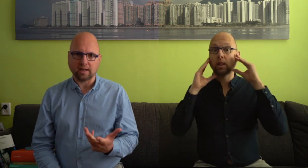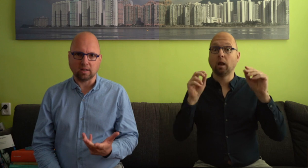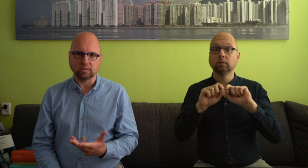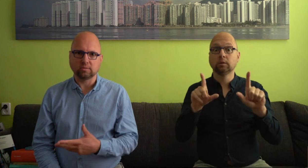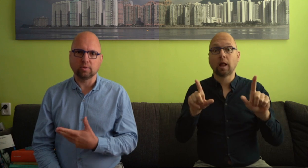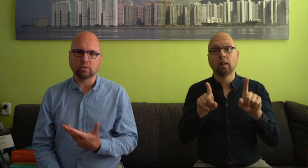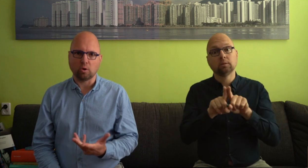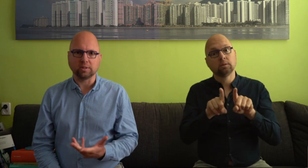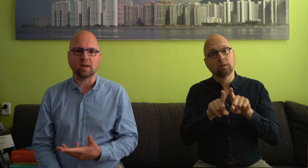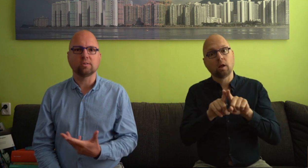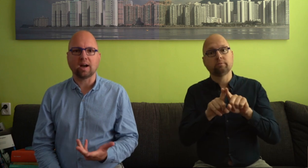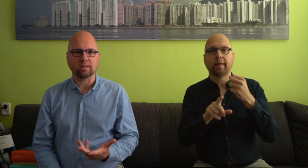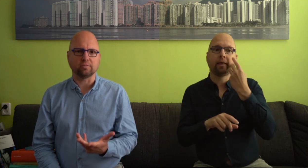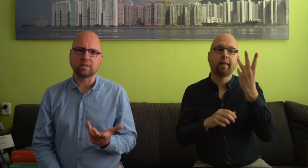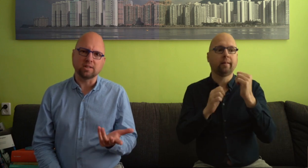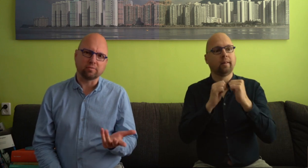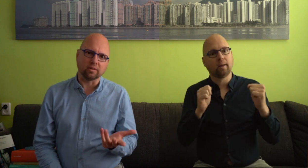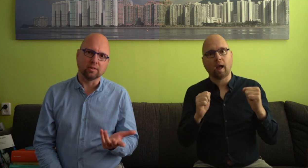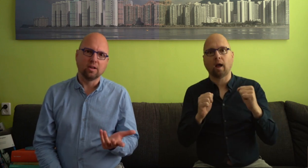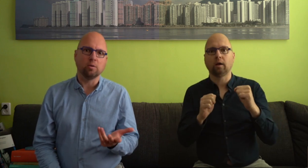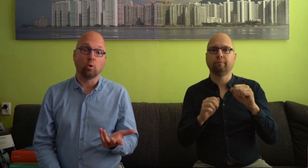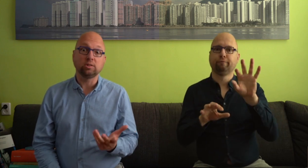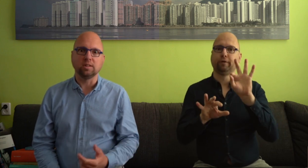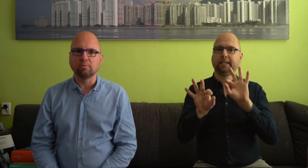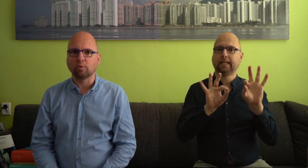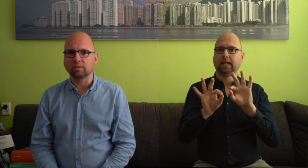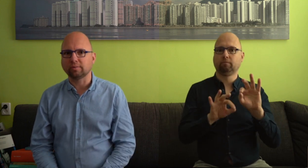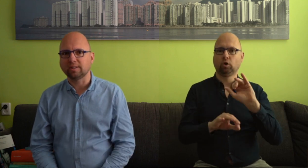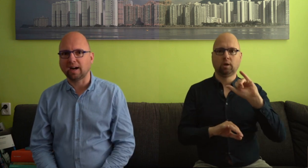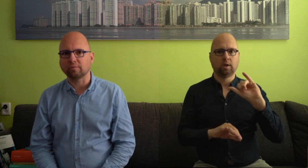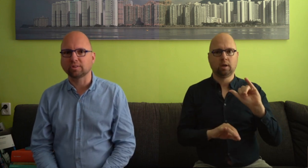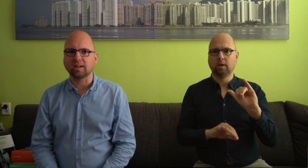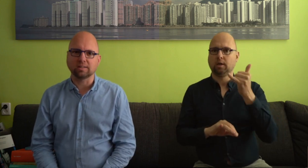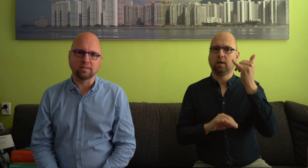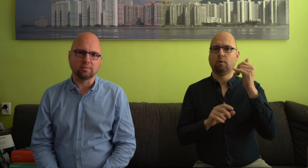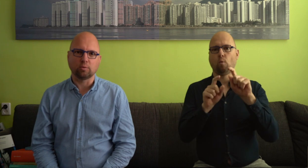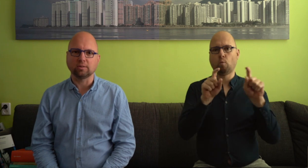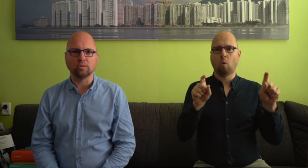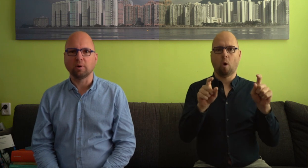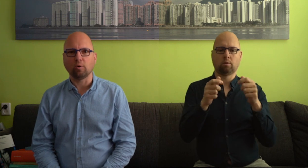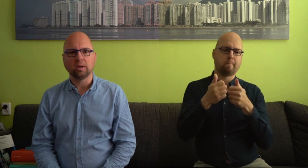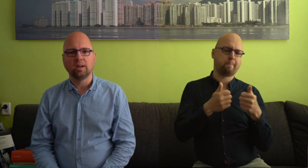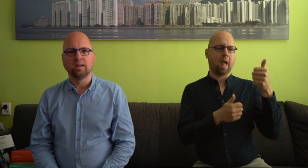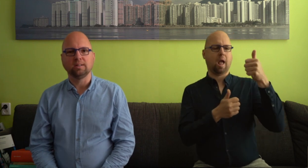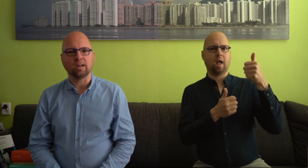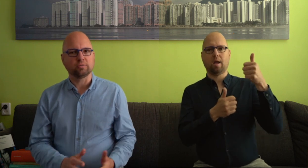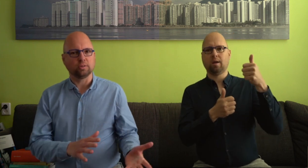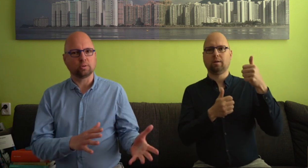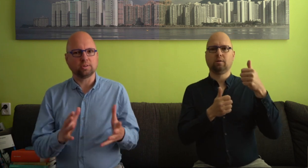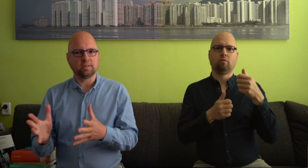Nederlands komen, is er elk jaar er is een verkiezing van het mooiste nieuwe woord van het jaar. Het verschrikkelijkste nieuwe woord. noem maar op. Diezelfde discussie